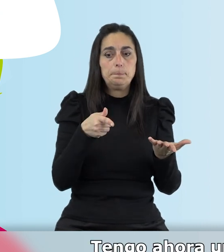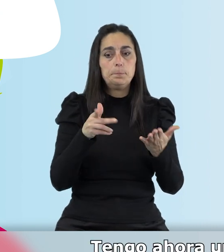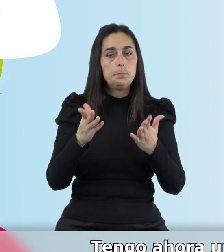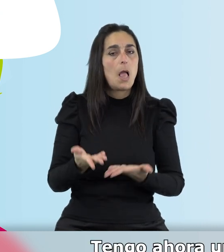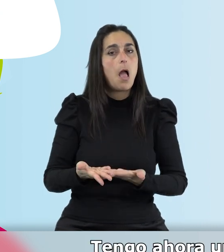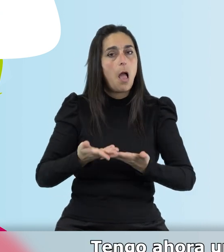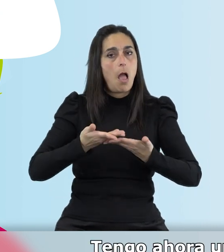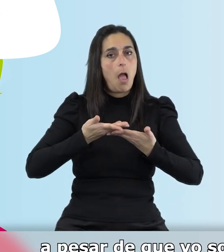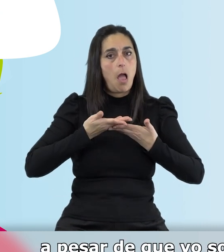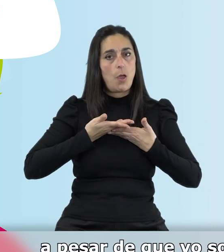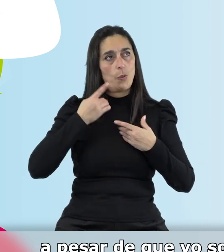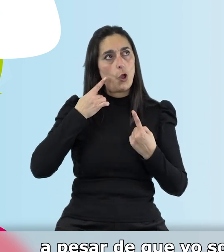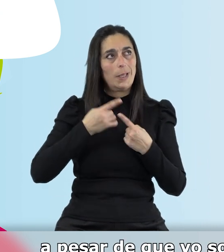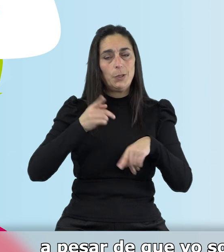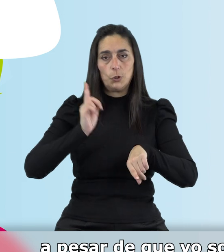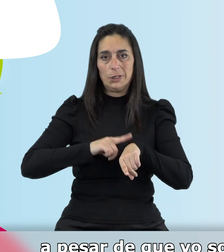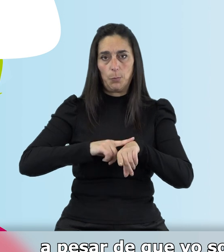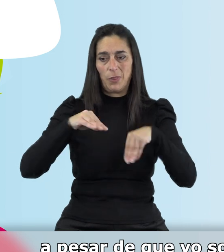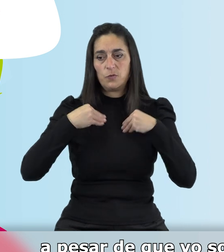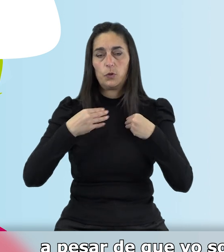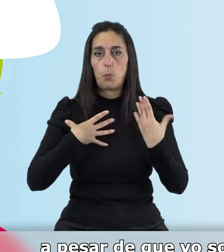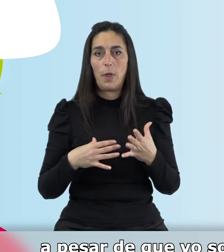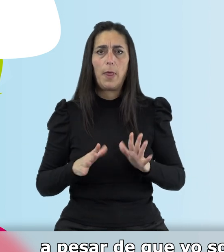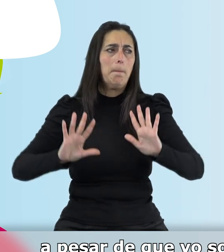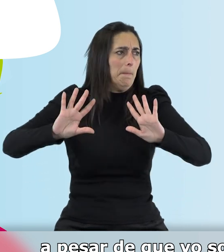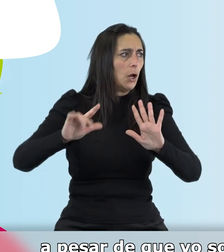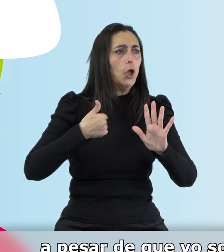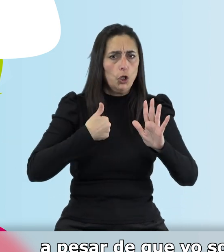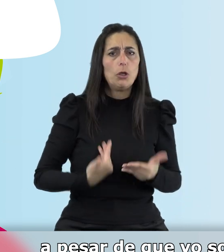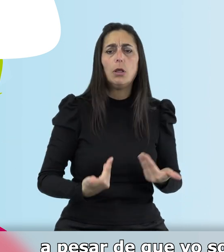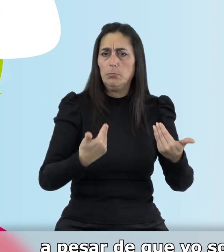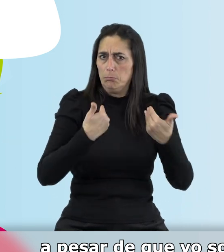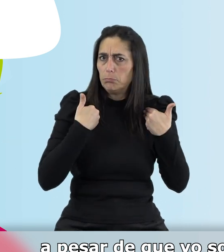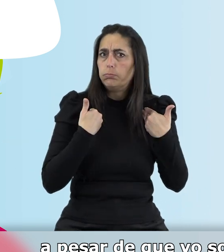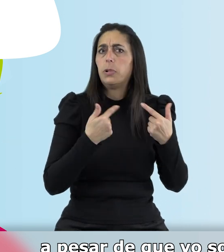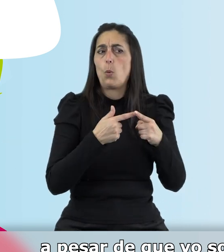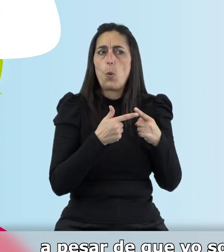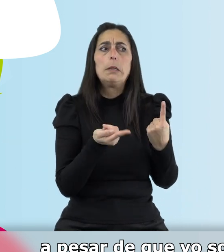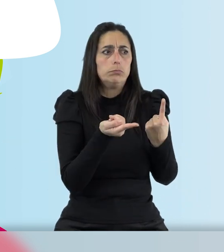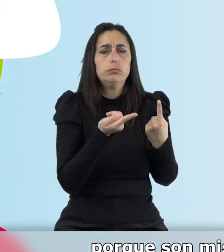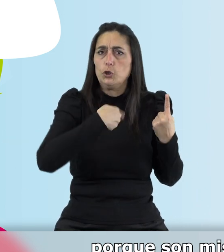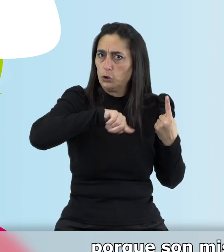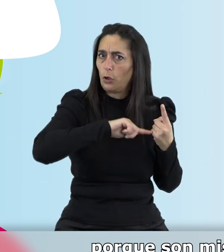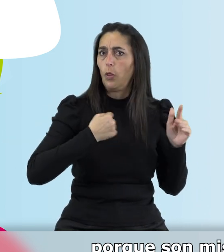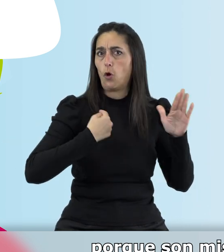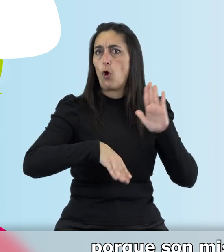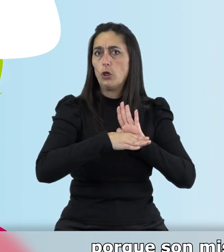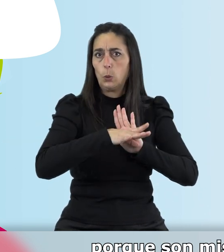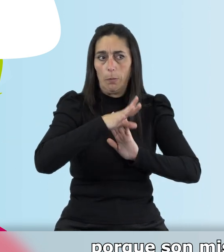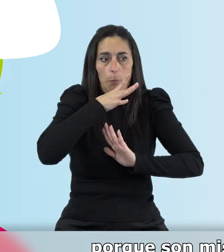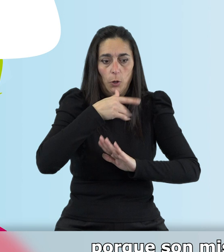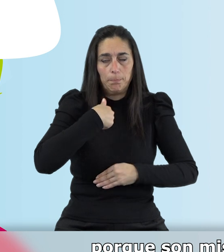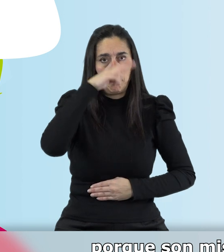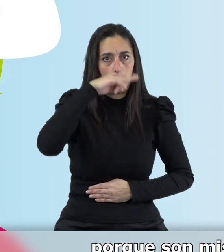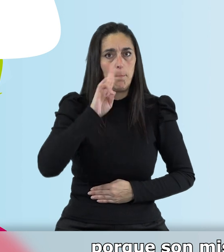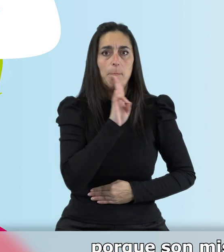permite disponer de mi tiempo a pesar de que yo soporto la carga o el peso de la responsabilidad porque son mis padres